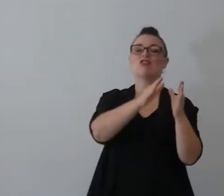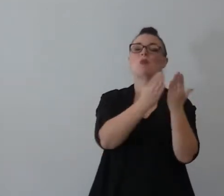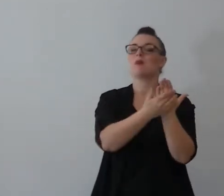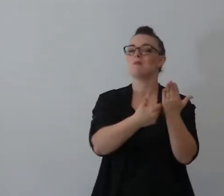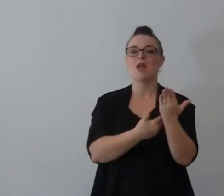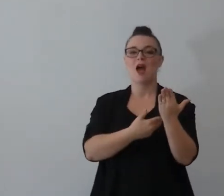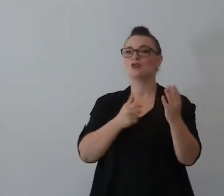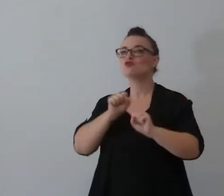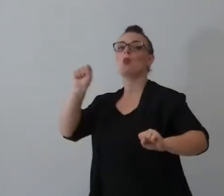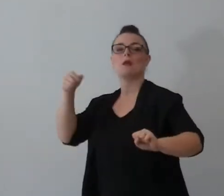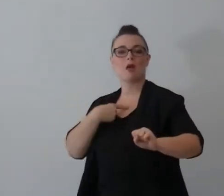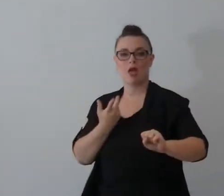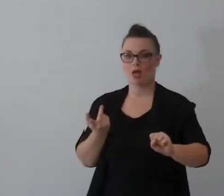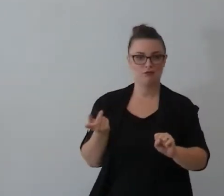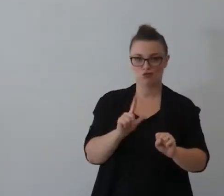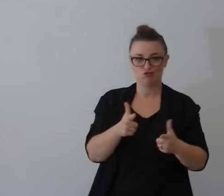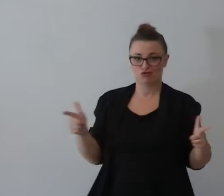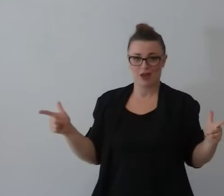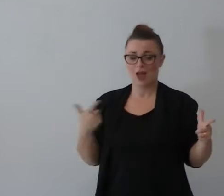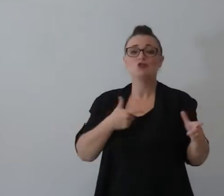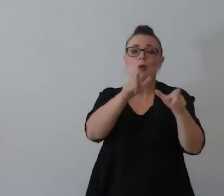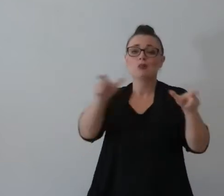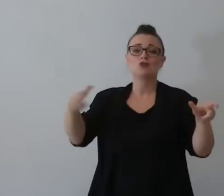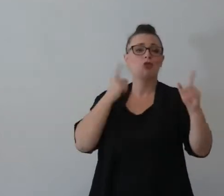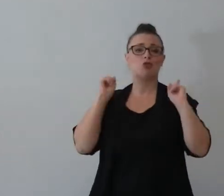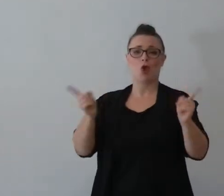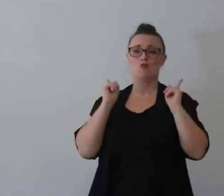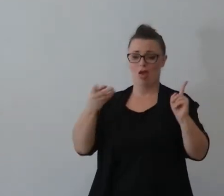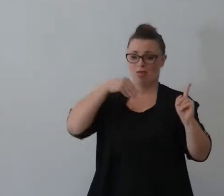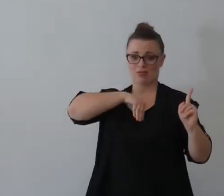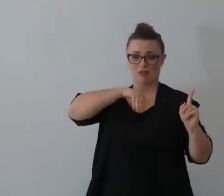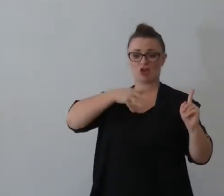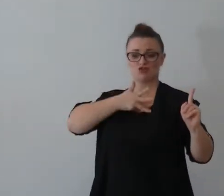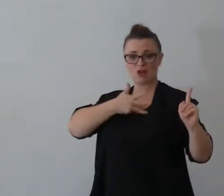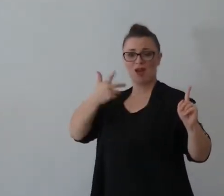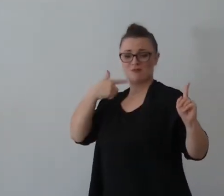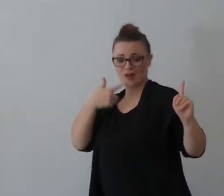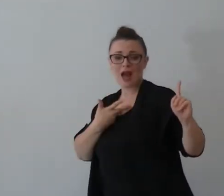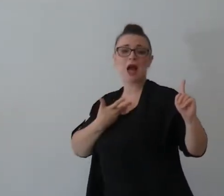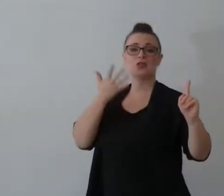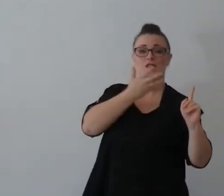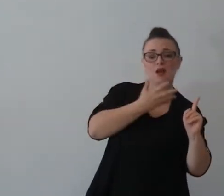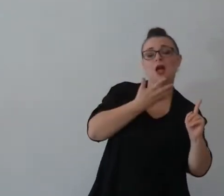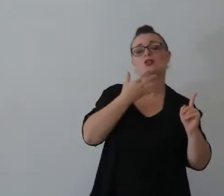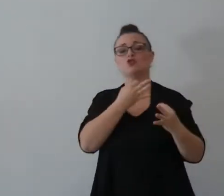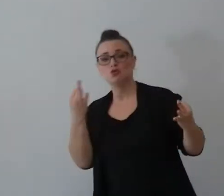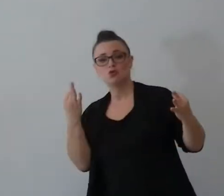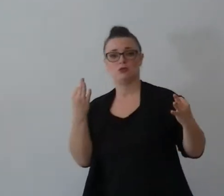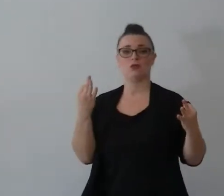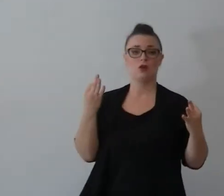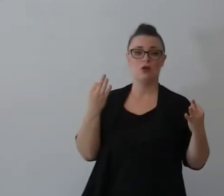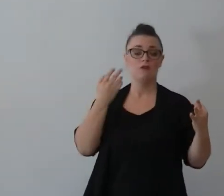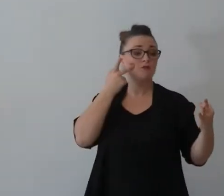davanti uomini e donne con i loro peggi e i loro difetti ci fa vedere non ci fa vedere soltanto il